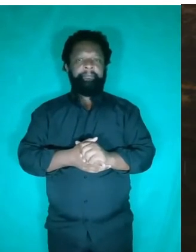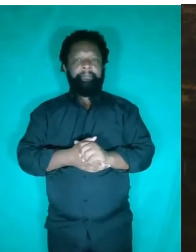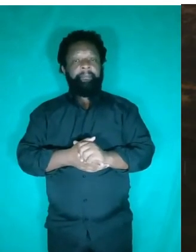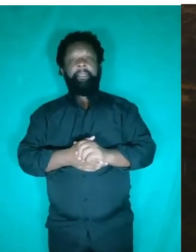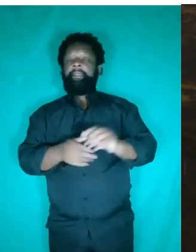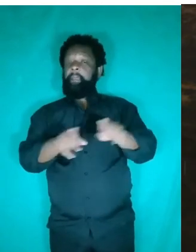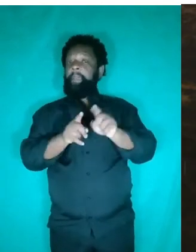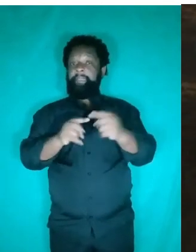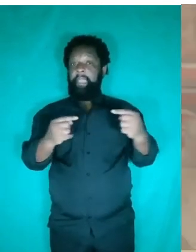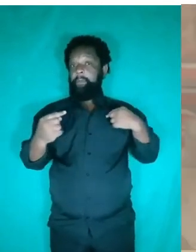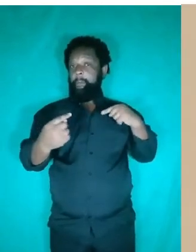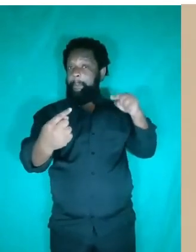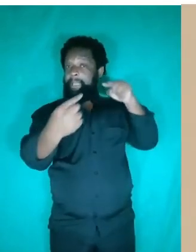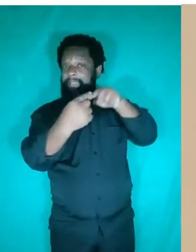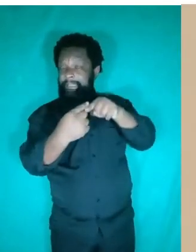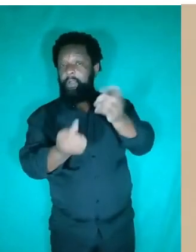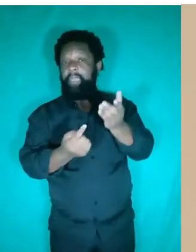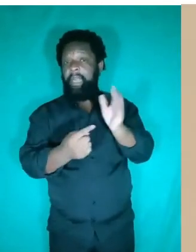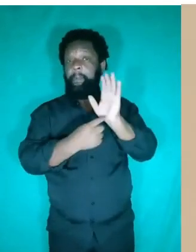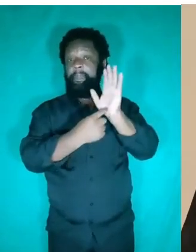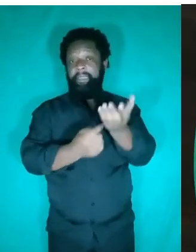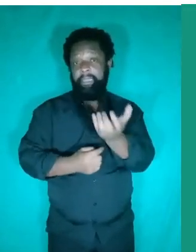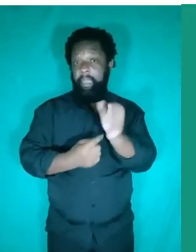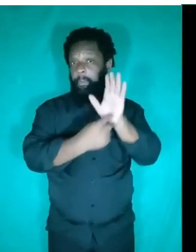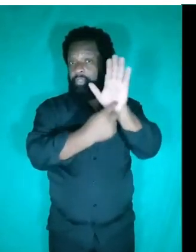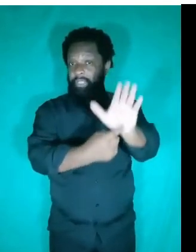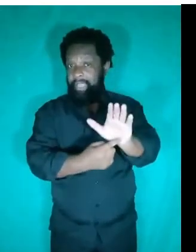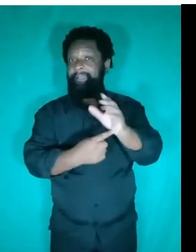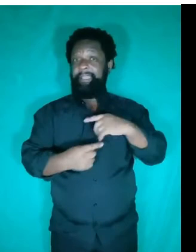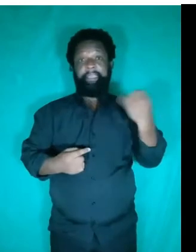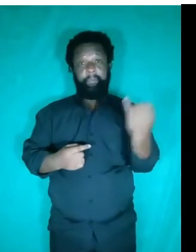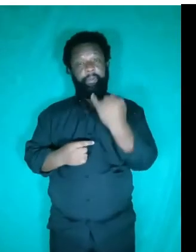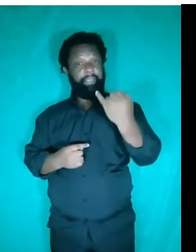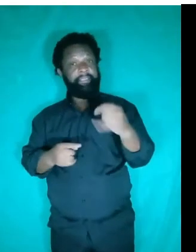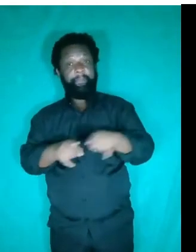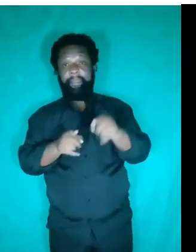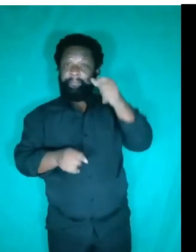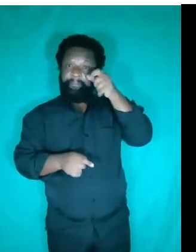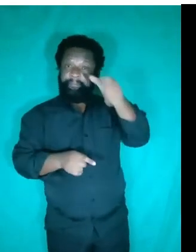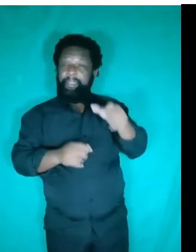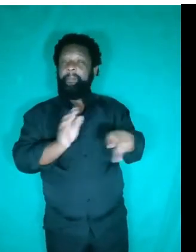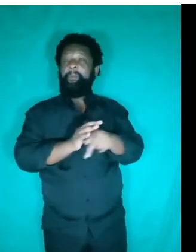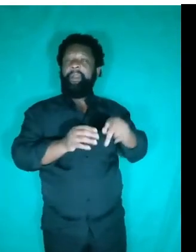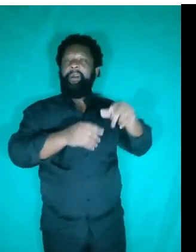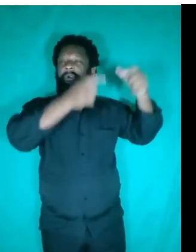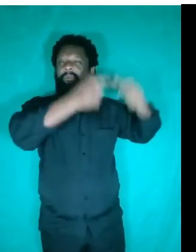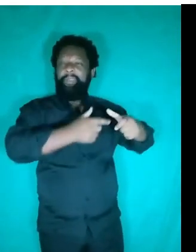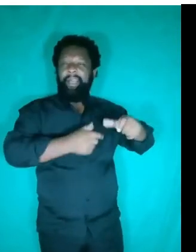Tem uma aplicação que eu quero mostrar para vocês, que é bem emblemática e é interessante também, que é no Mar Morto. O Mar